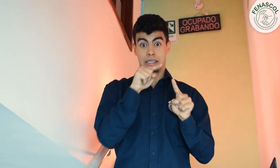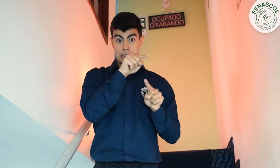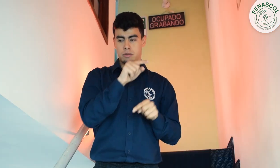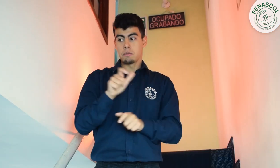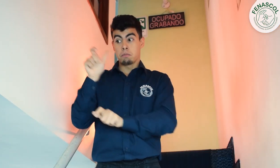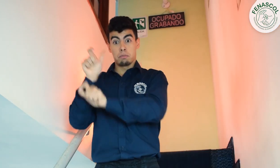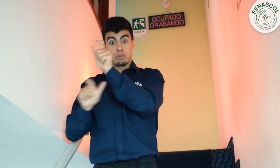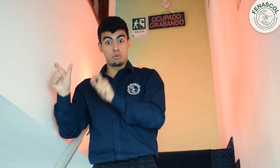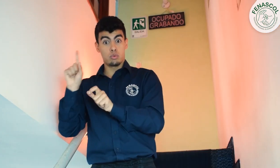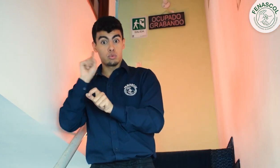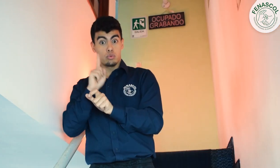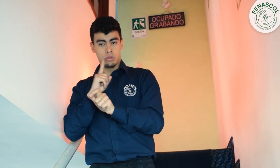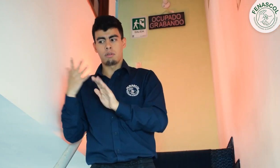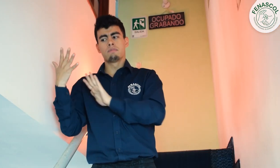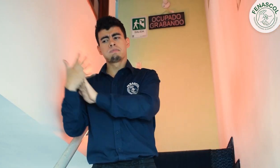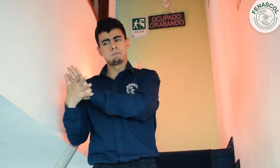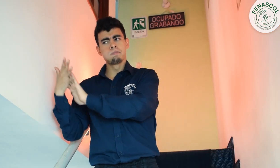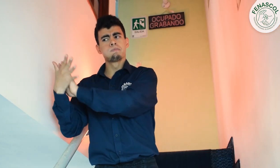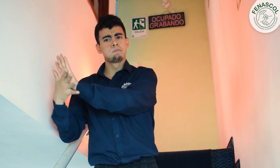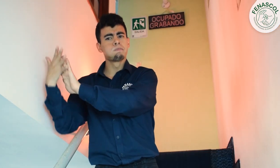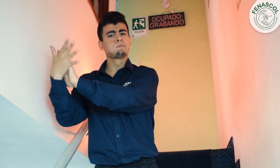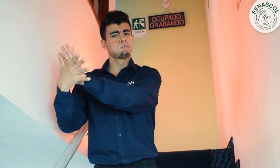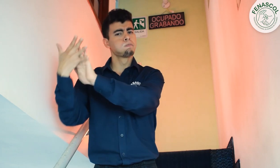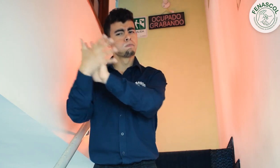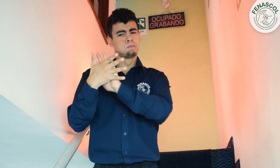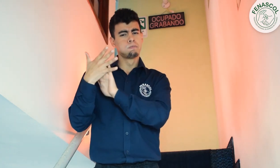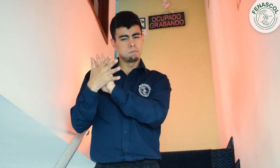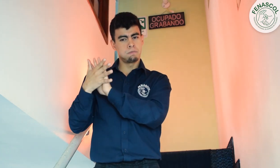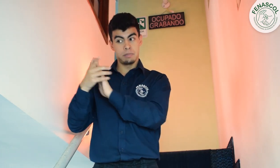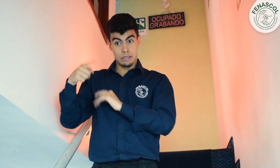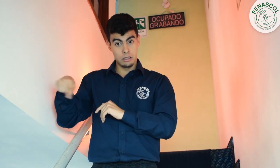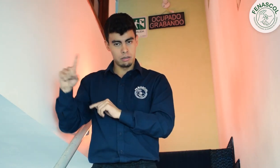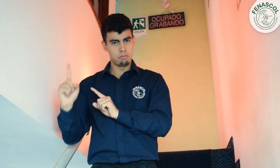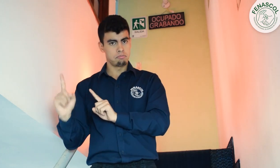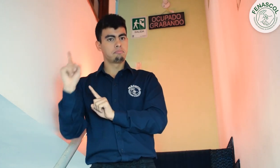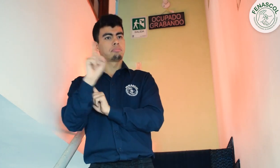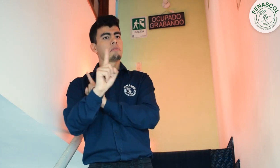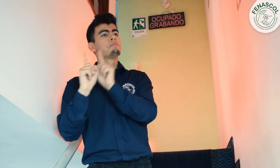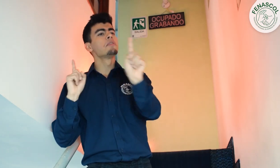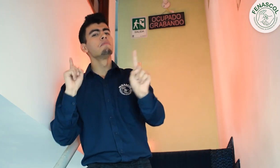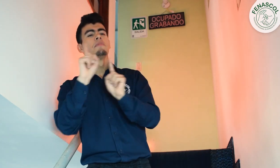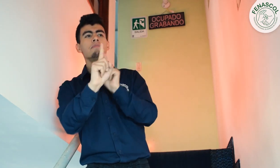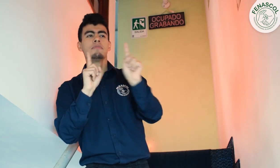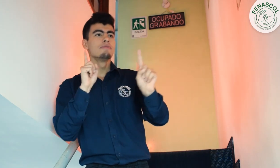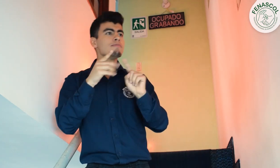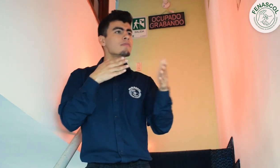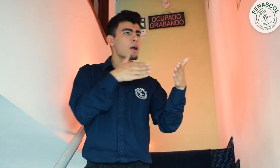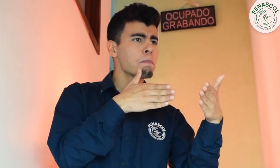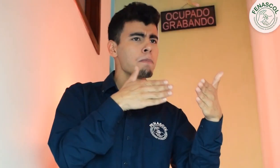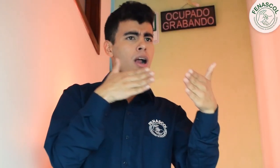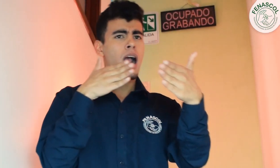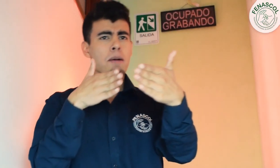entre otros, en donde existan barreras comunicativas para las personas sordas señantes, puedan